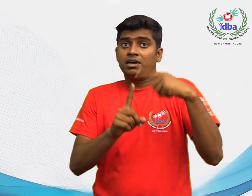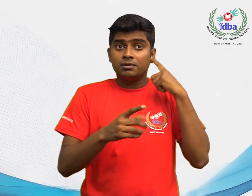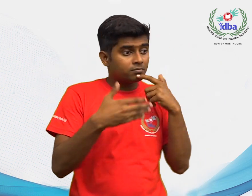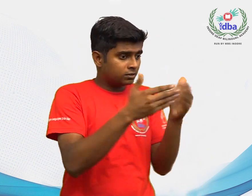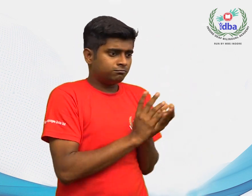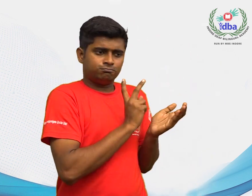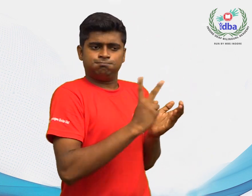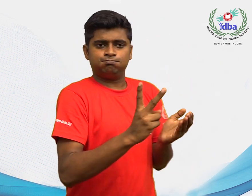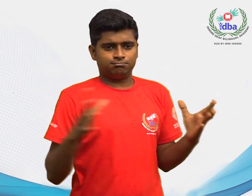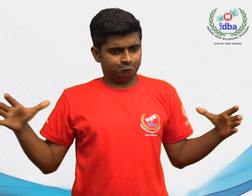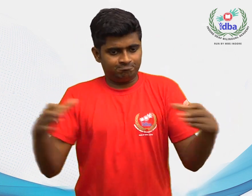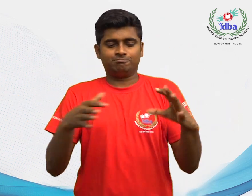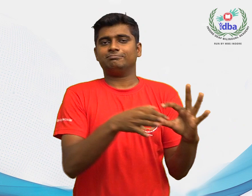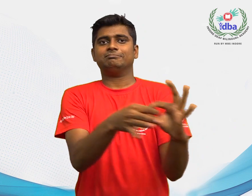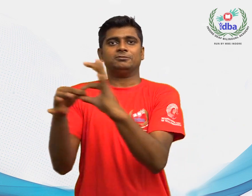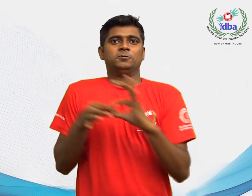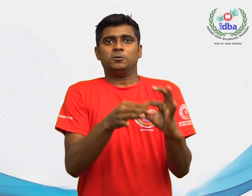-अलग बधिर समुदाय संगठित होते हैं